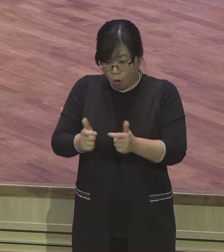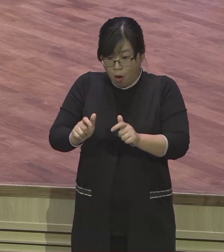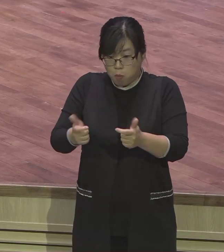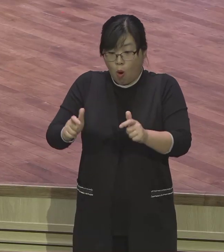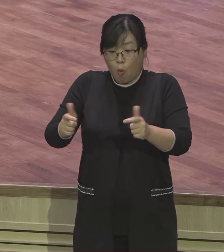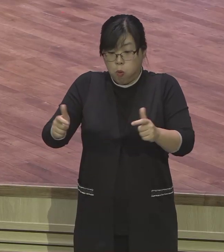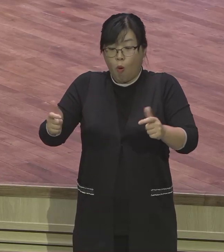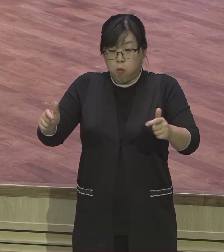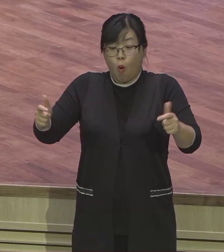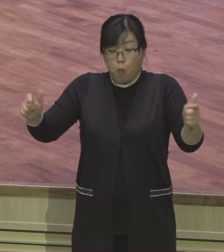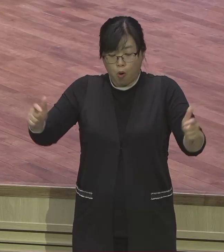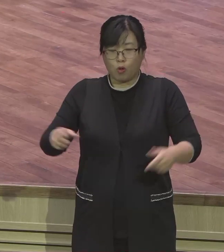건강을 회복한다.